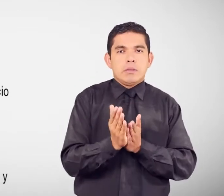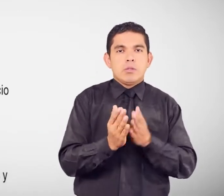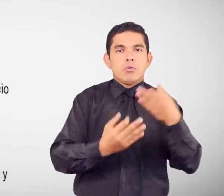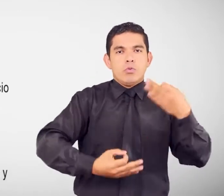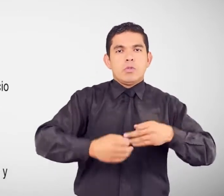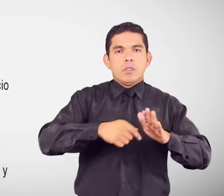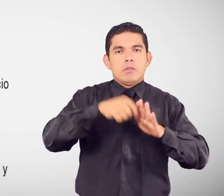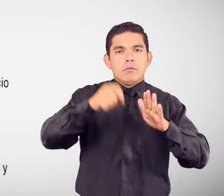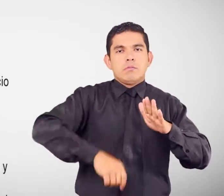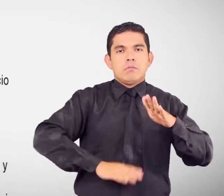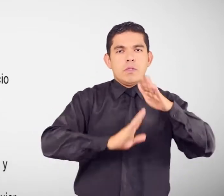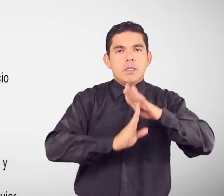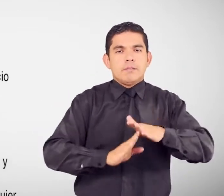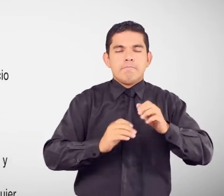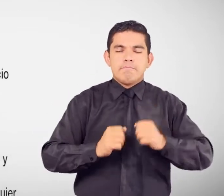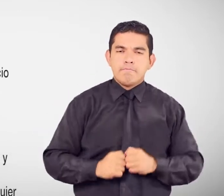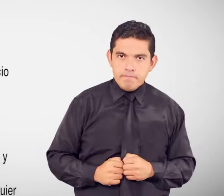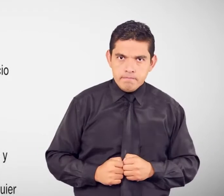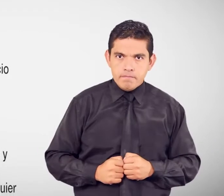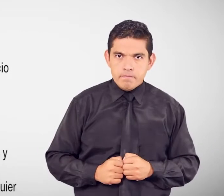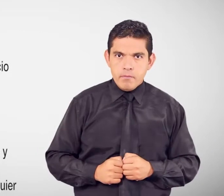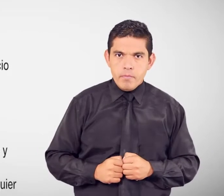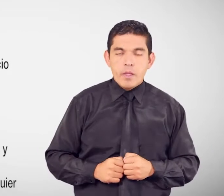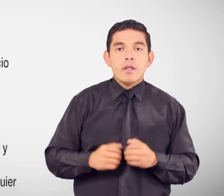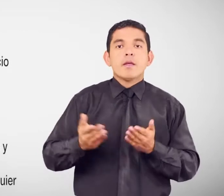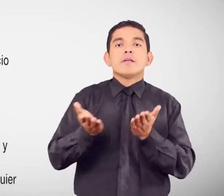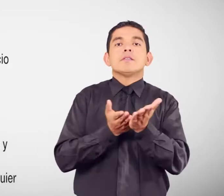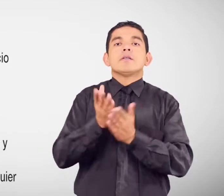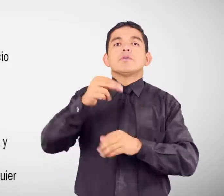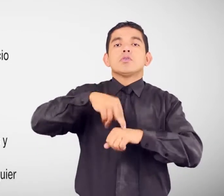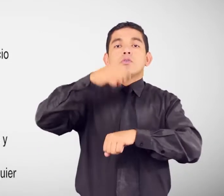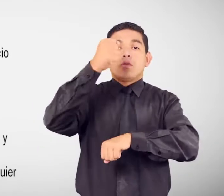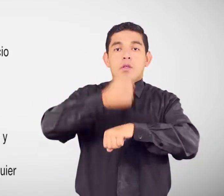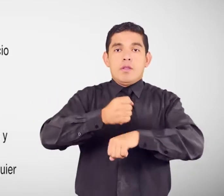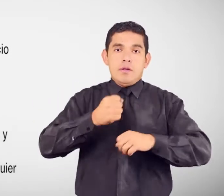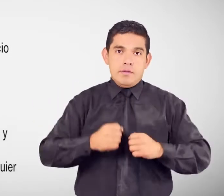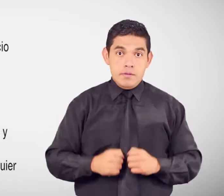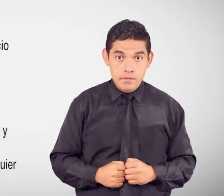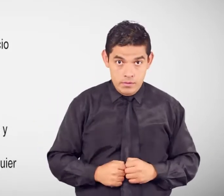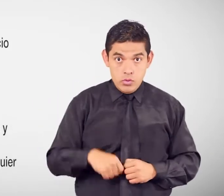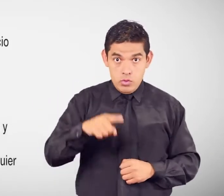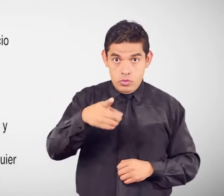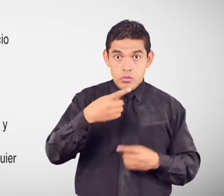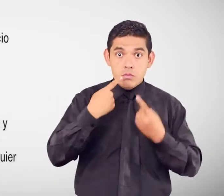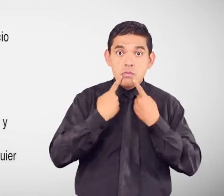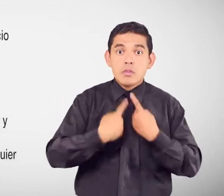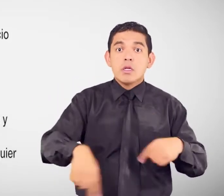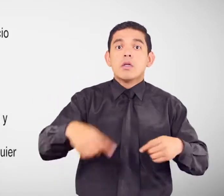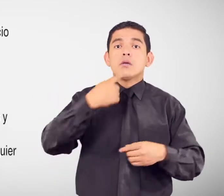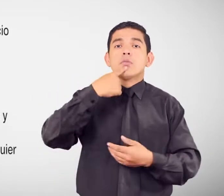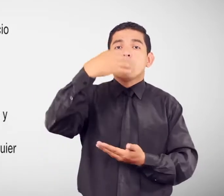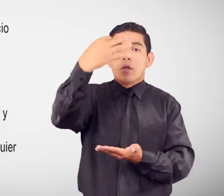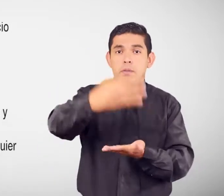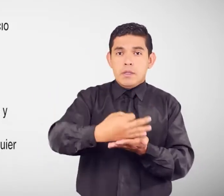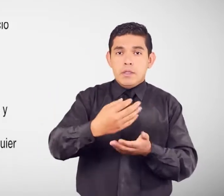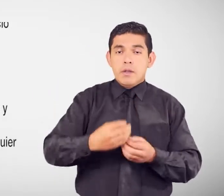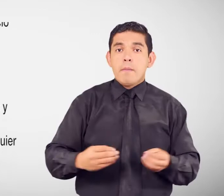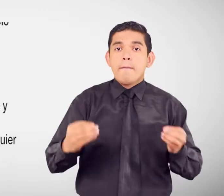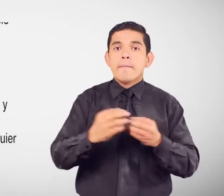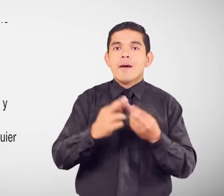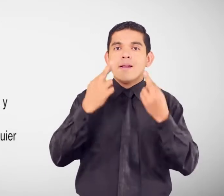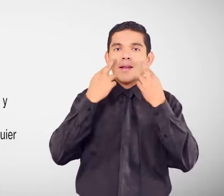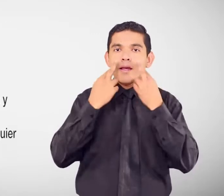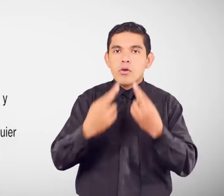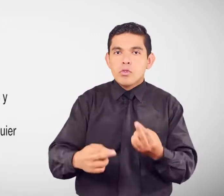paz Servicio notarial Si necesitas Realizar declaraciones juramentadas Y reconocimiento de firma y